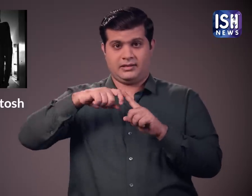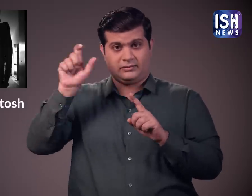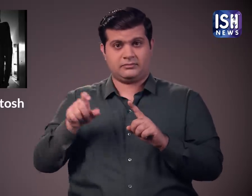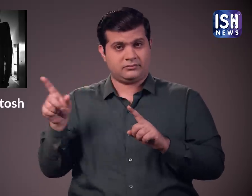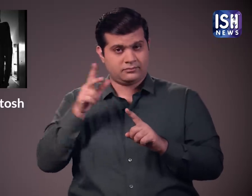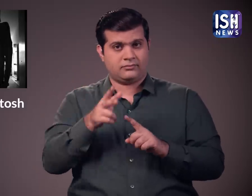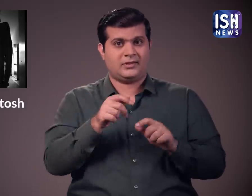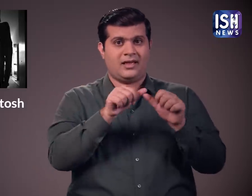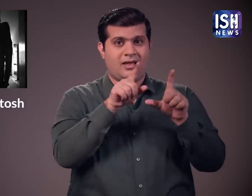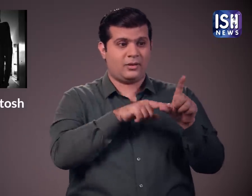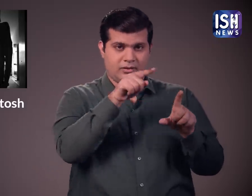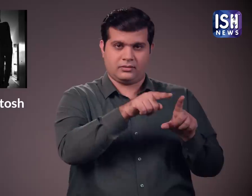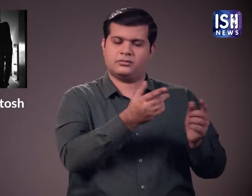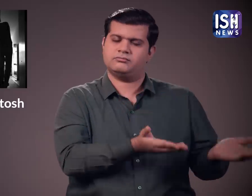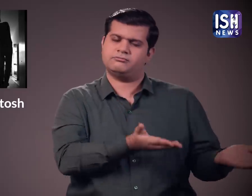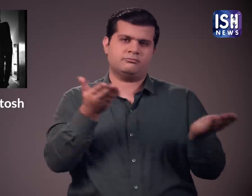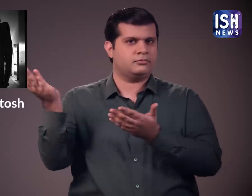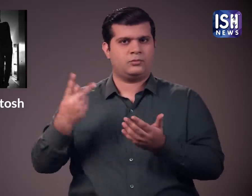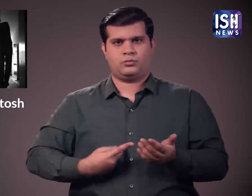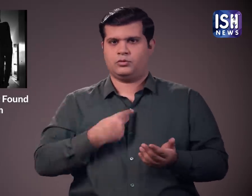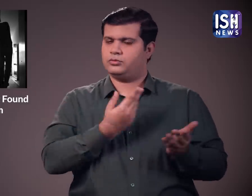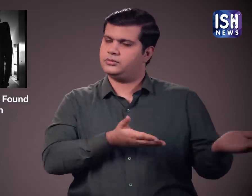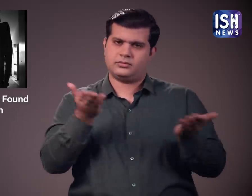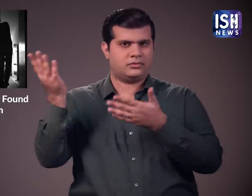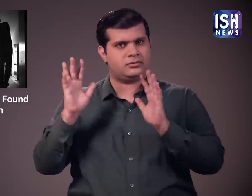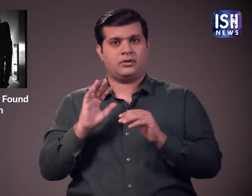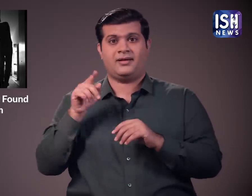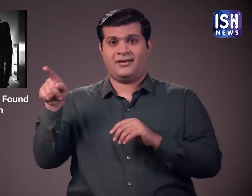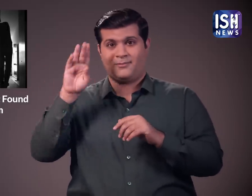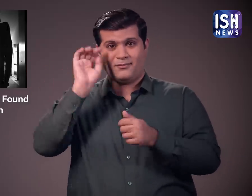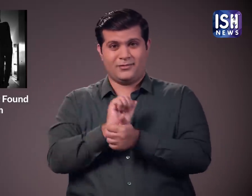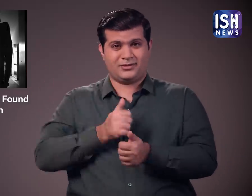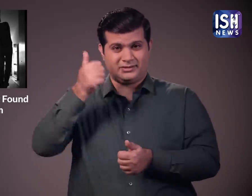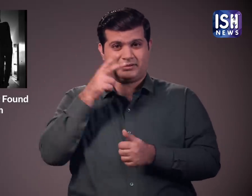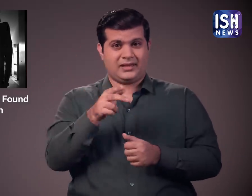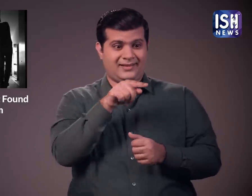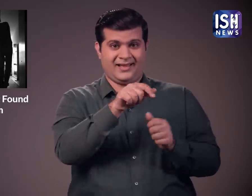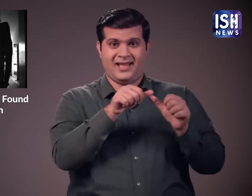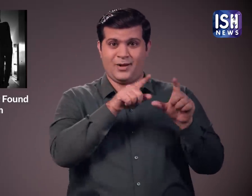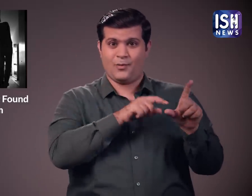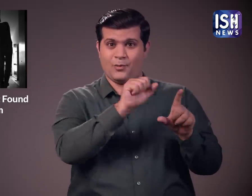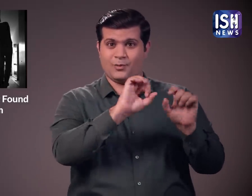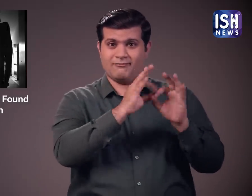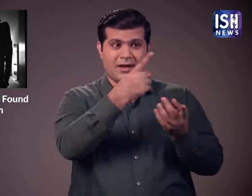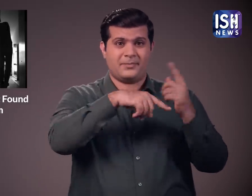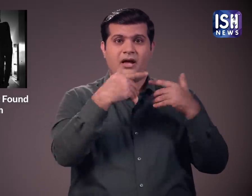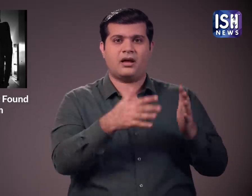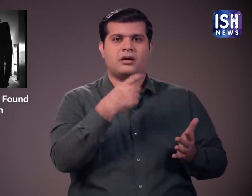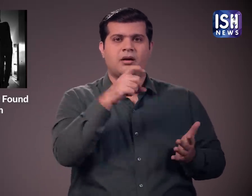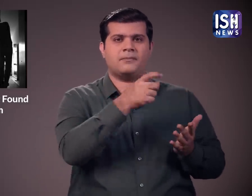कहा। शफ को पोस्माटम के लिए भेज दिया गया है। लड़की के परिवार ने कोई शिकायत दर्ज नहीं